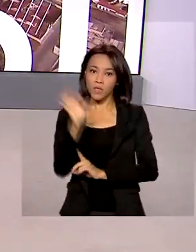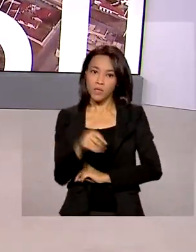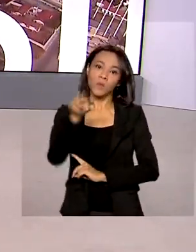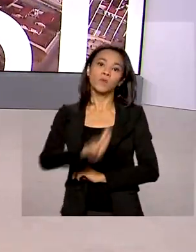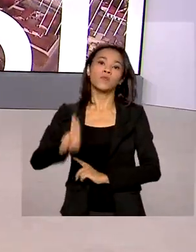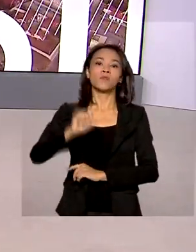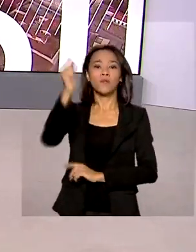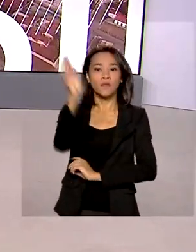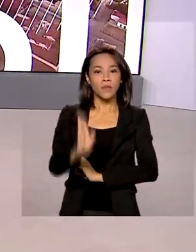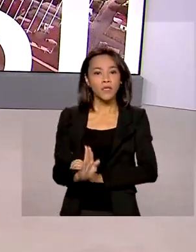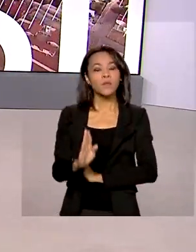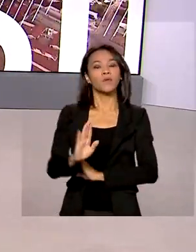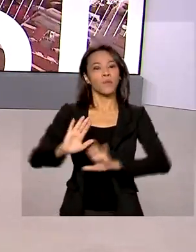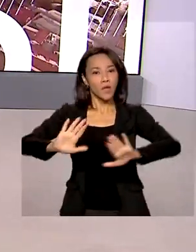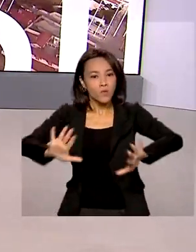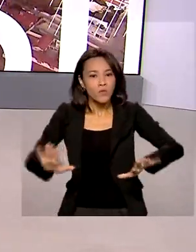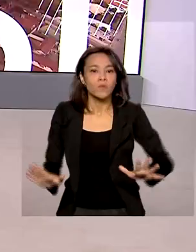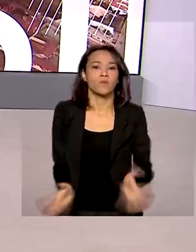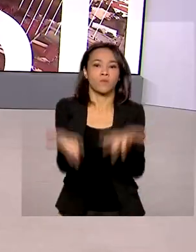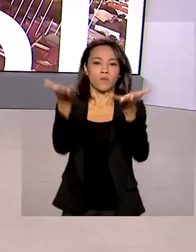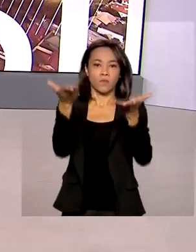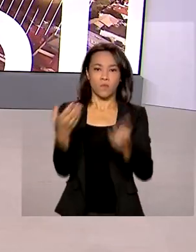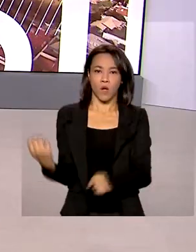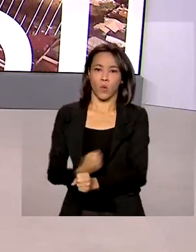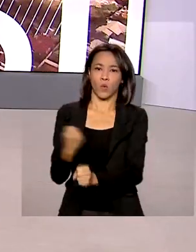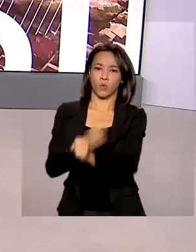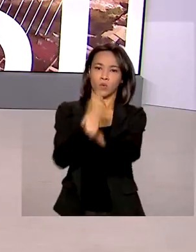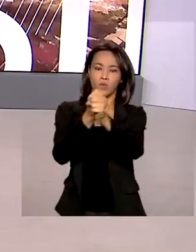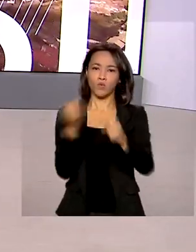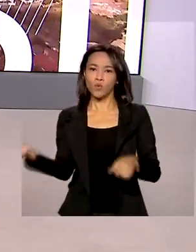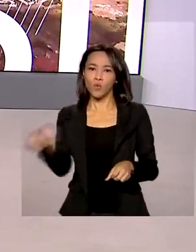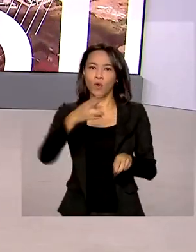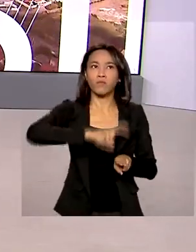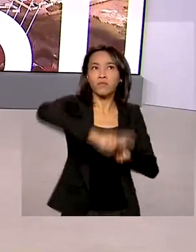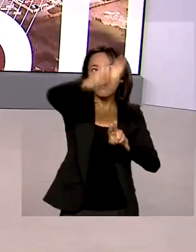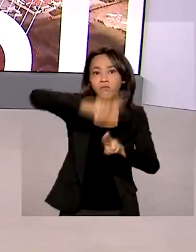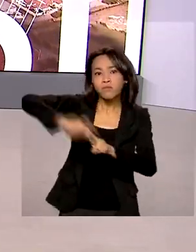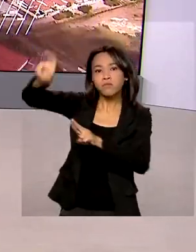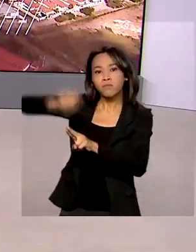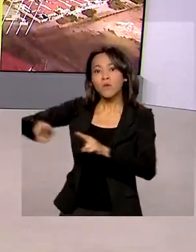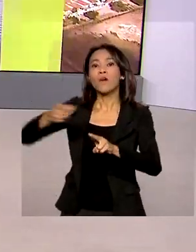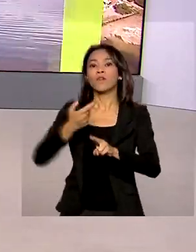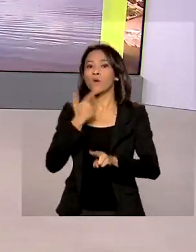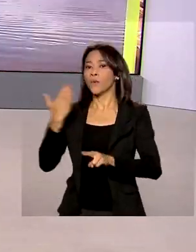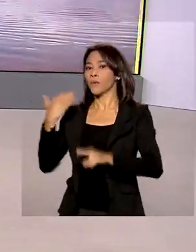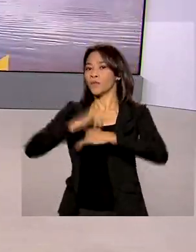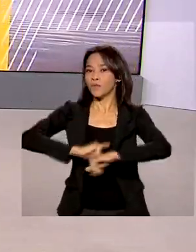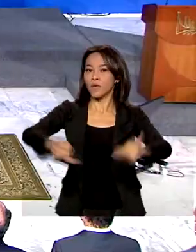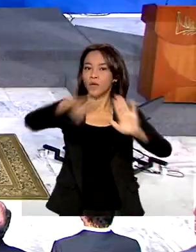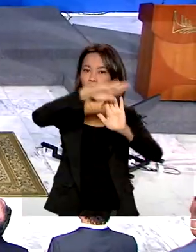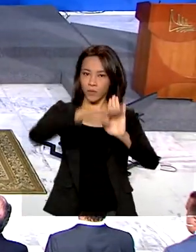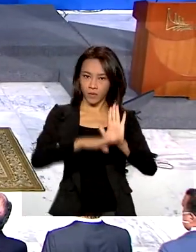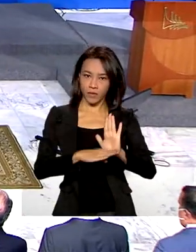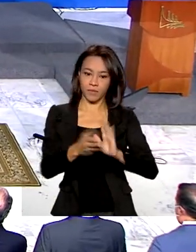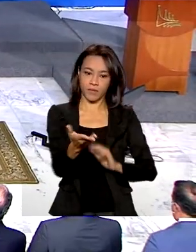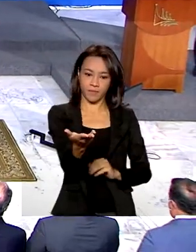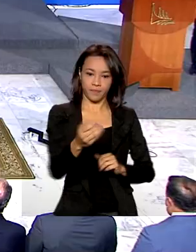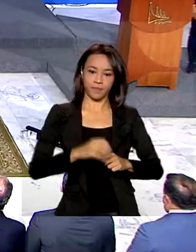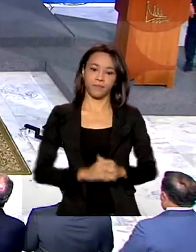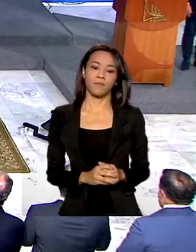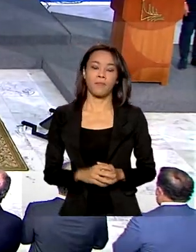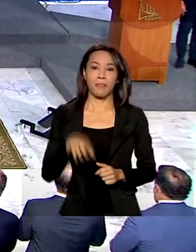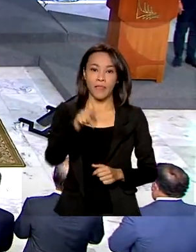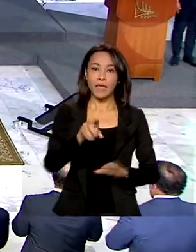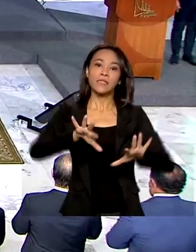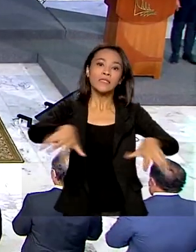Brasil. E para alavancar a construção de novos ramais, foi lançado o programa ProTrilhos. Durante a